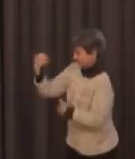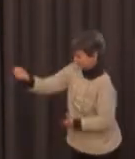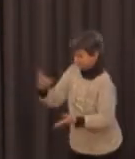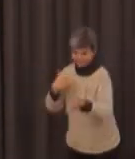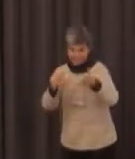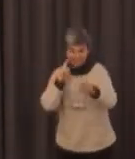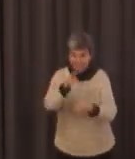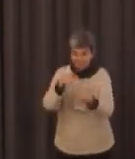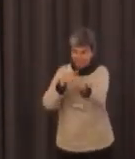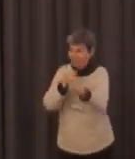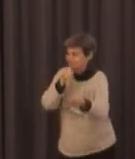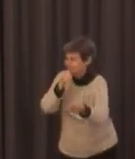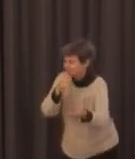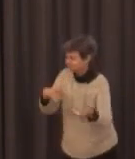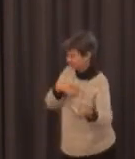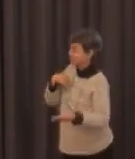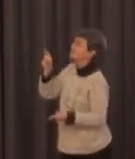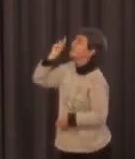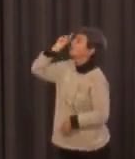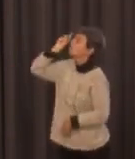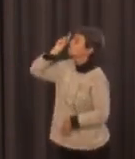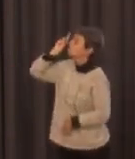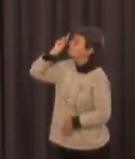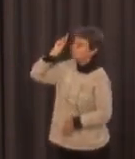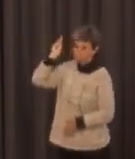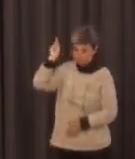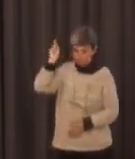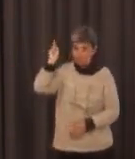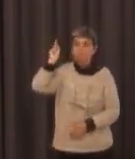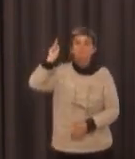oyente bueno estoy mirando al intérprete pero tú me entiendes